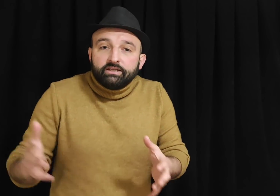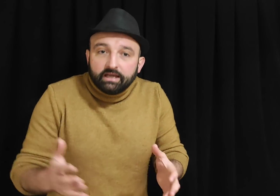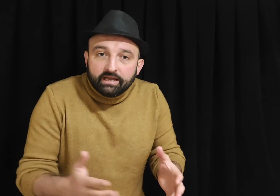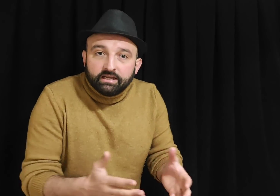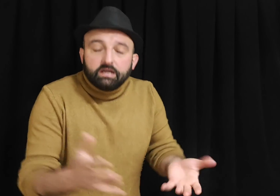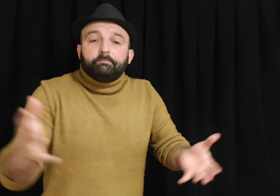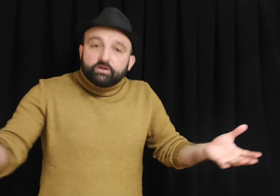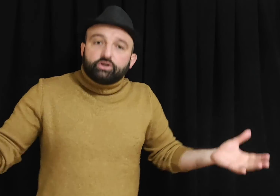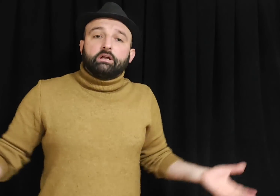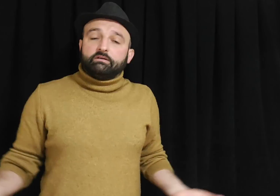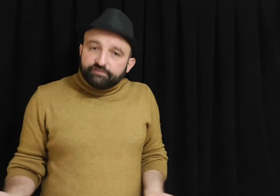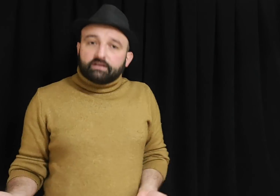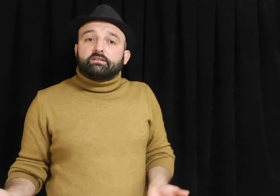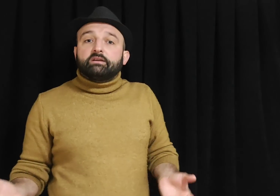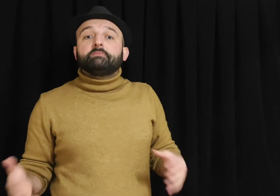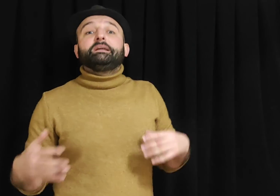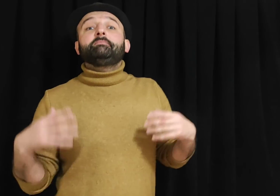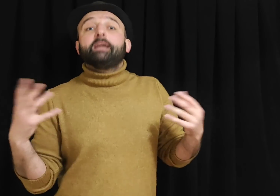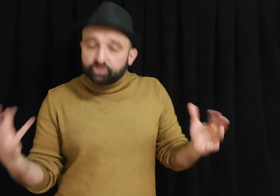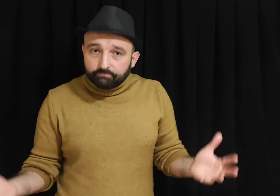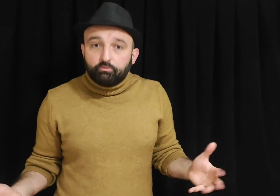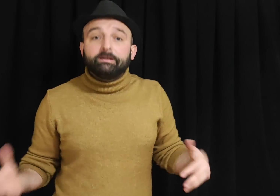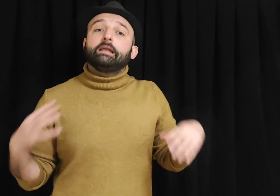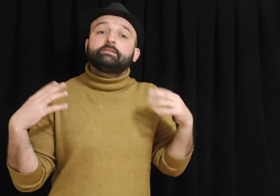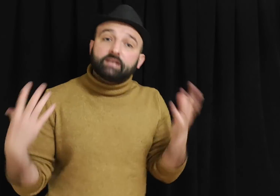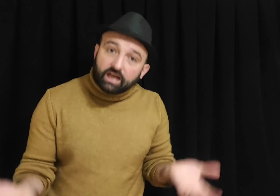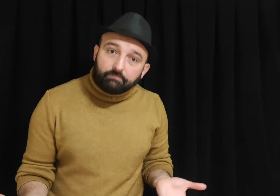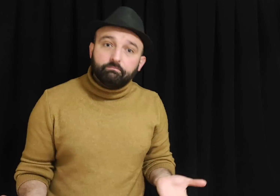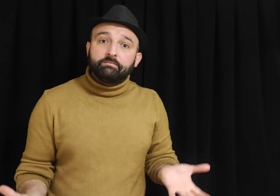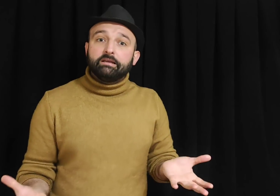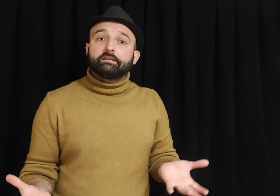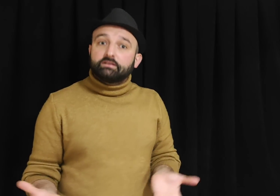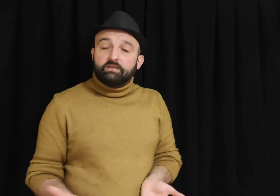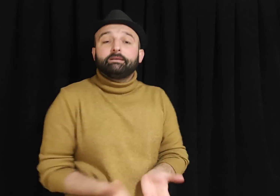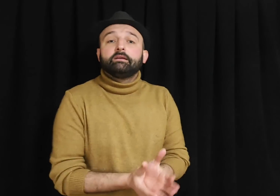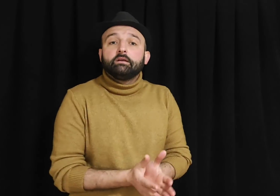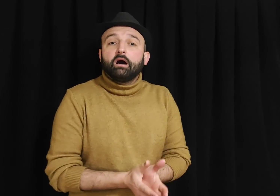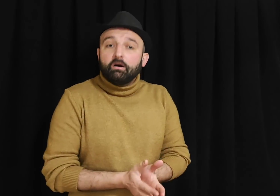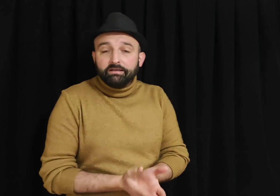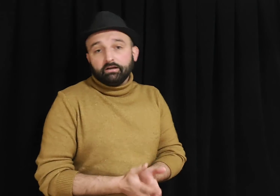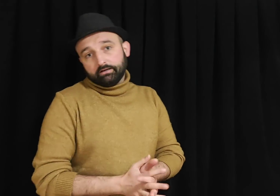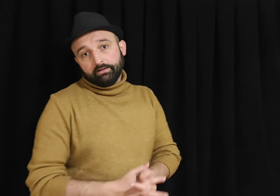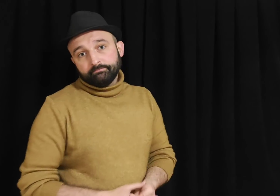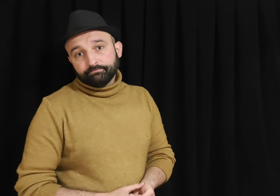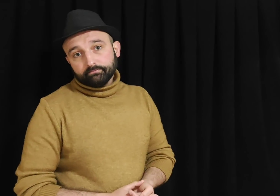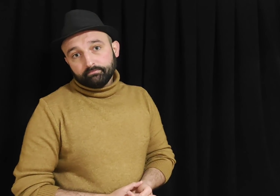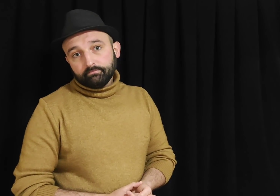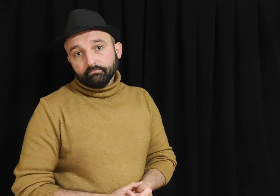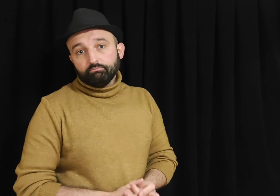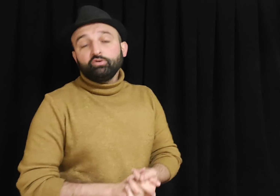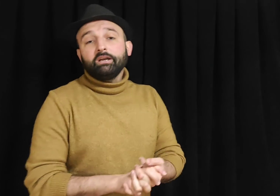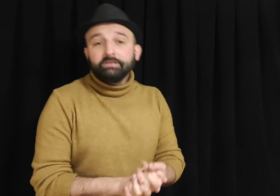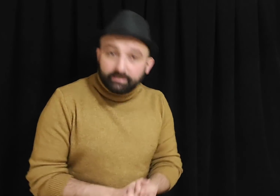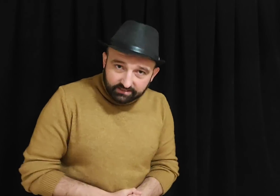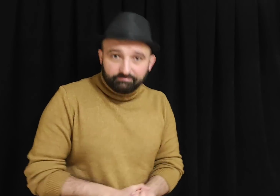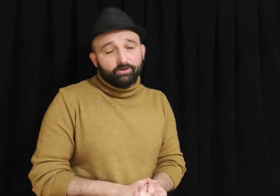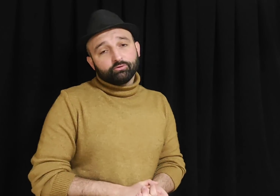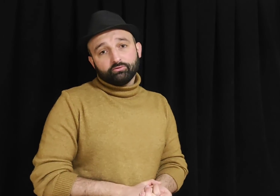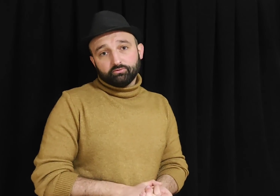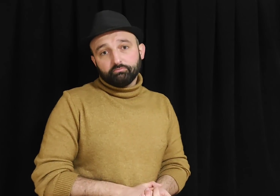gelen yedek parçaların fiyatlarını bilmeyecek. Bu millet salak bir millet değil mi Ahmet Harkın? Bunları bir tek siz biliyorsunuz. Bu